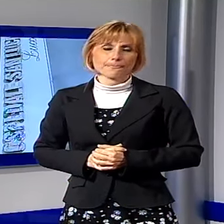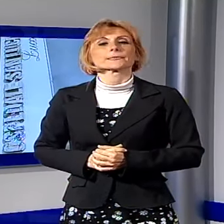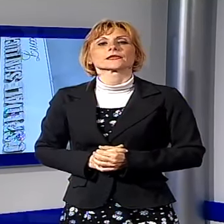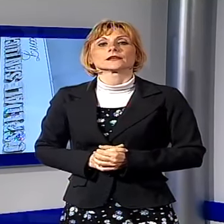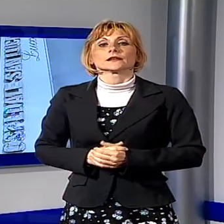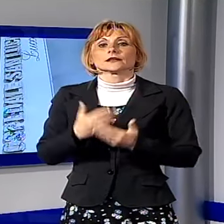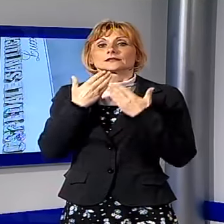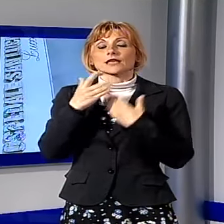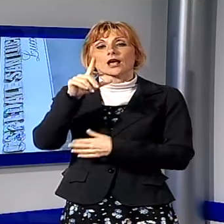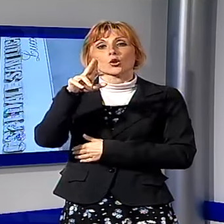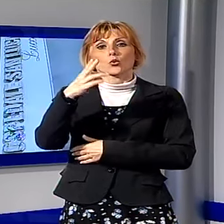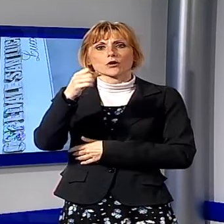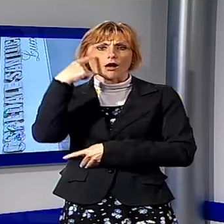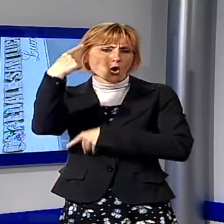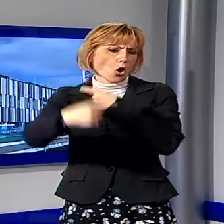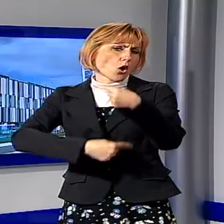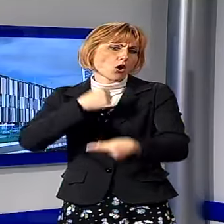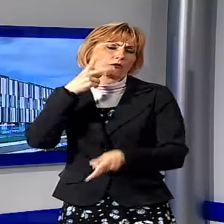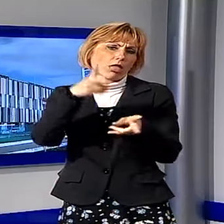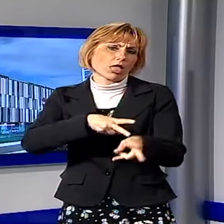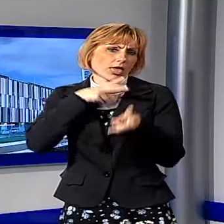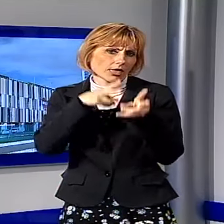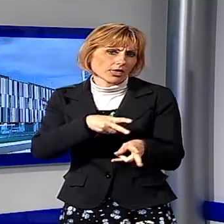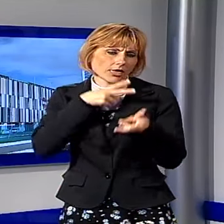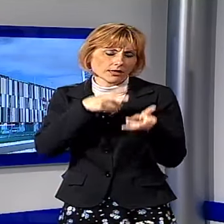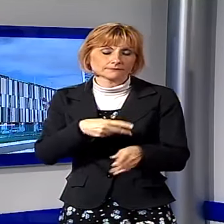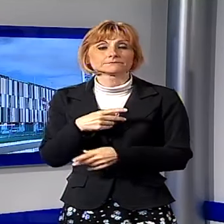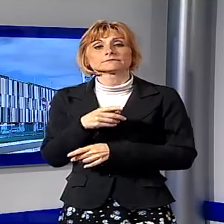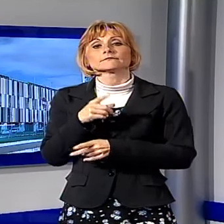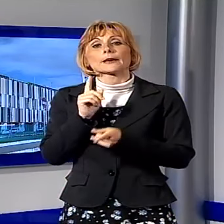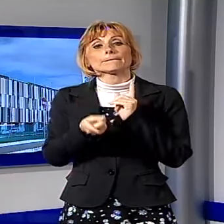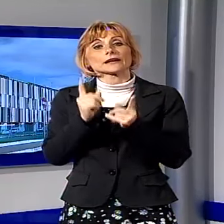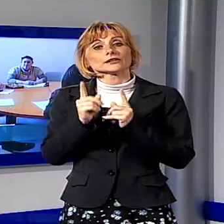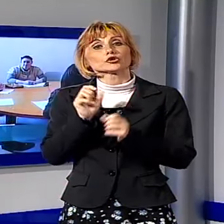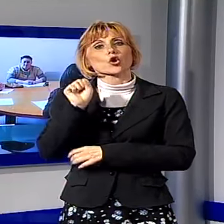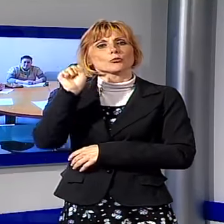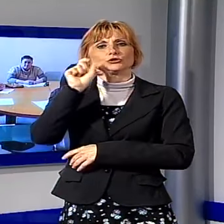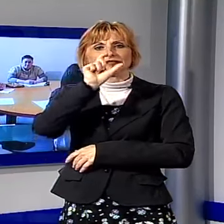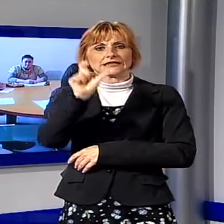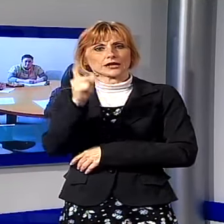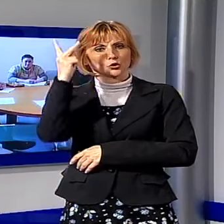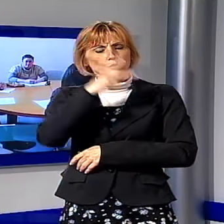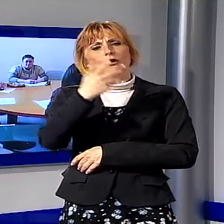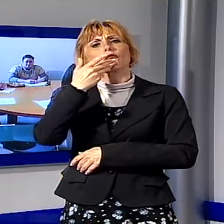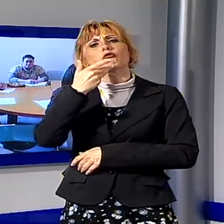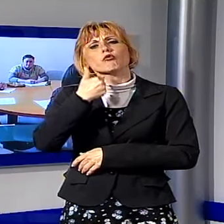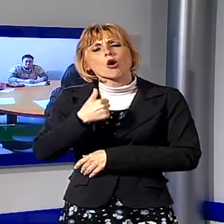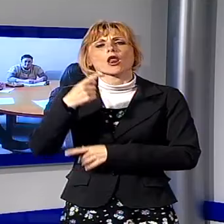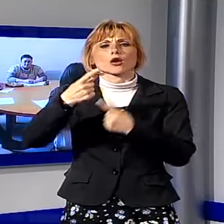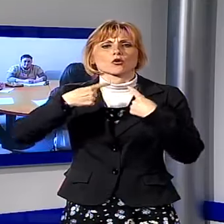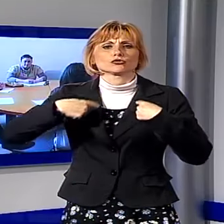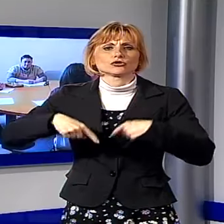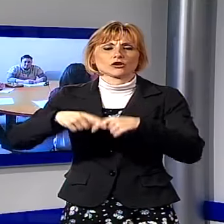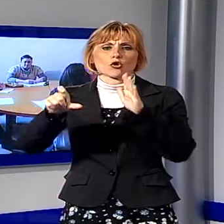Il San Luca continua a far discutere. Il Partito dei Comunisti Italiani di Lucca, richiede un consiglio comunale straordinario con la